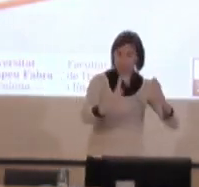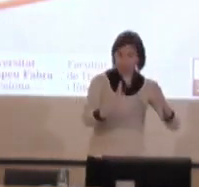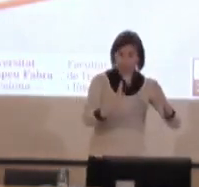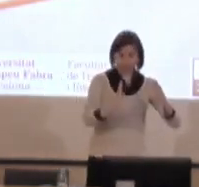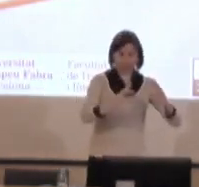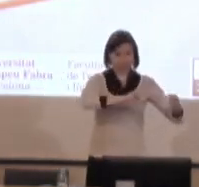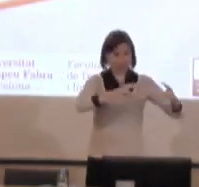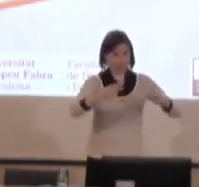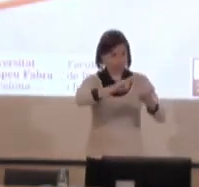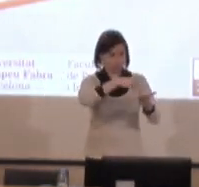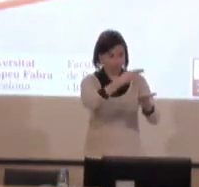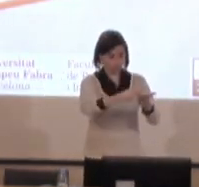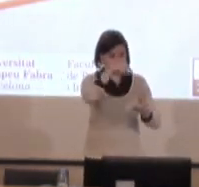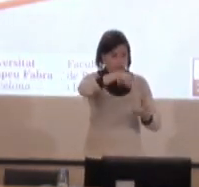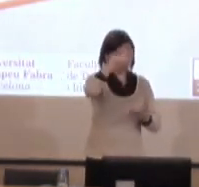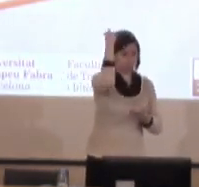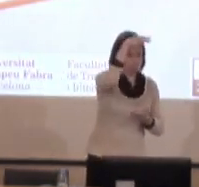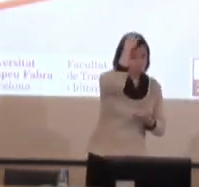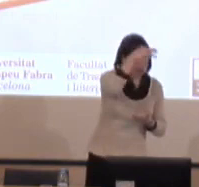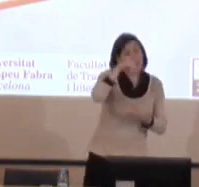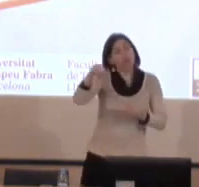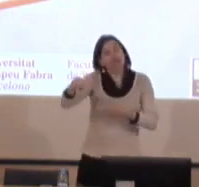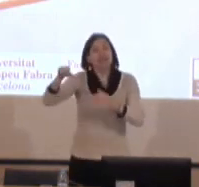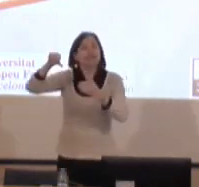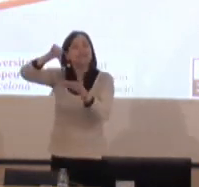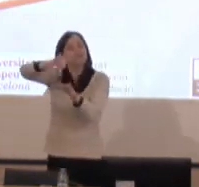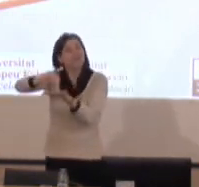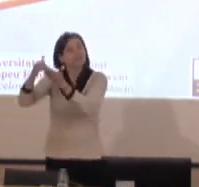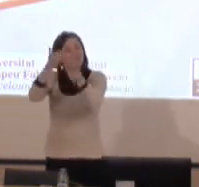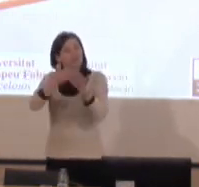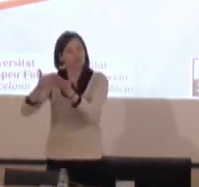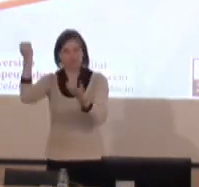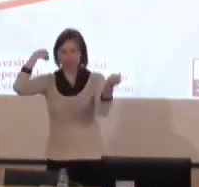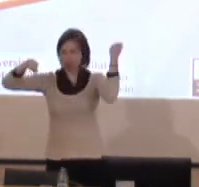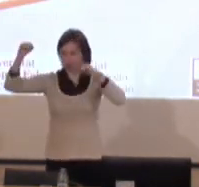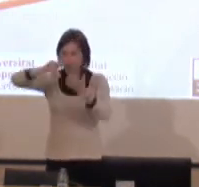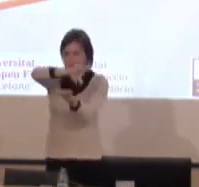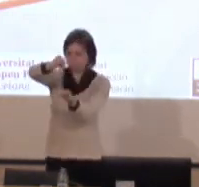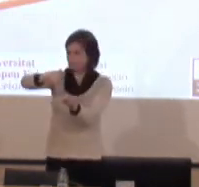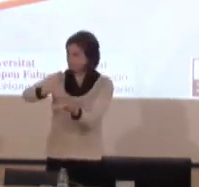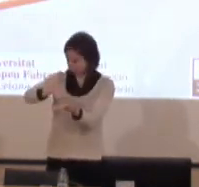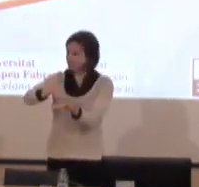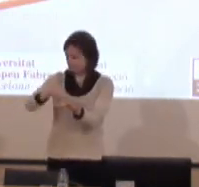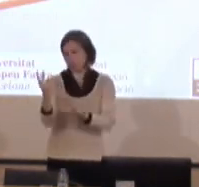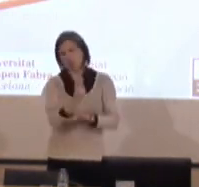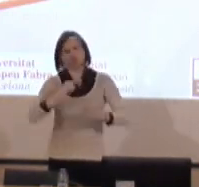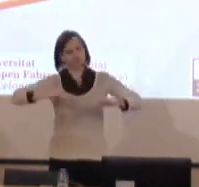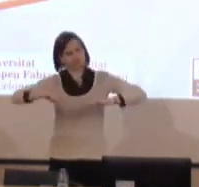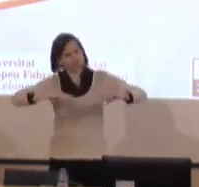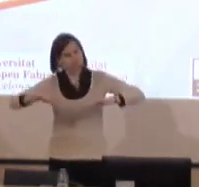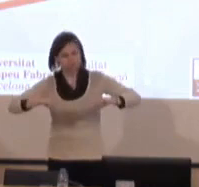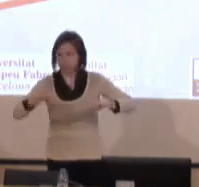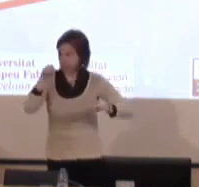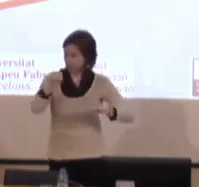Aquest cicle està organitzat per la Facultat de Traducció d'aquí de la Pompeu i també del Centre d'Estudis Actuar de la